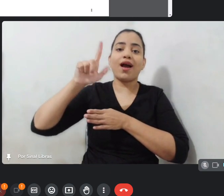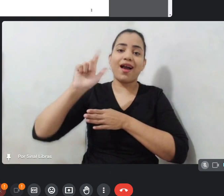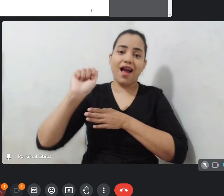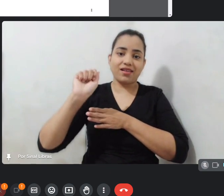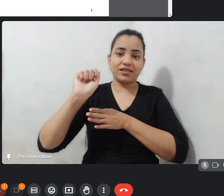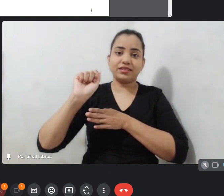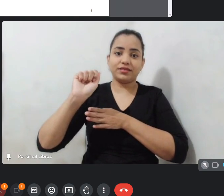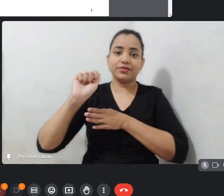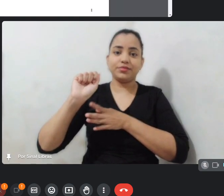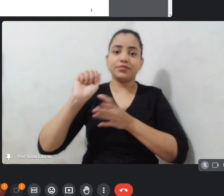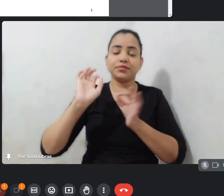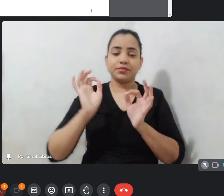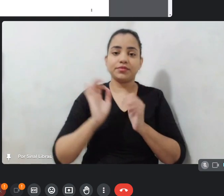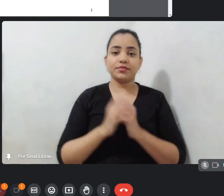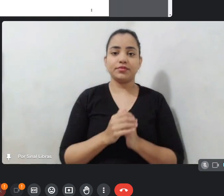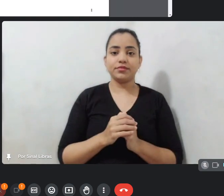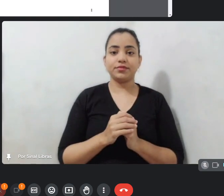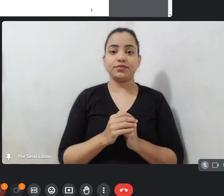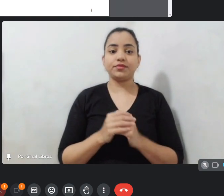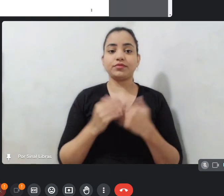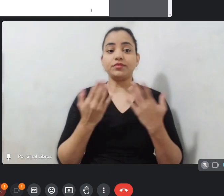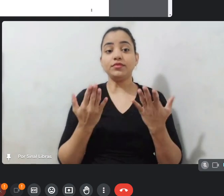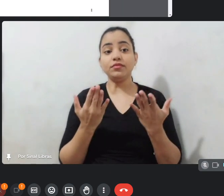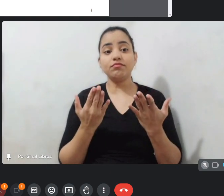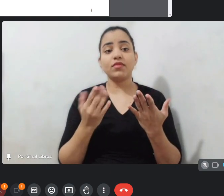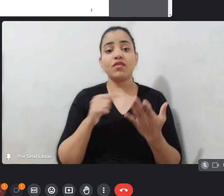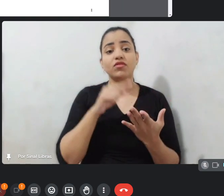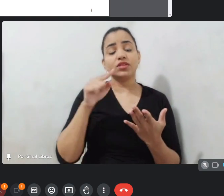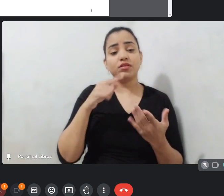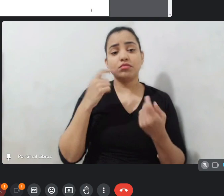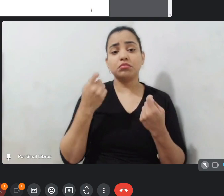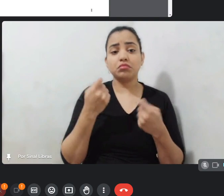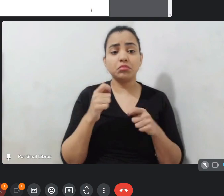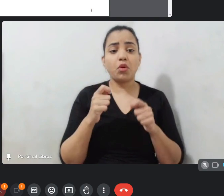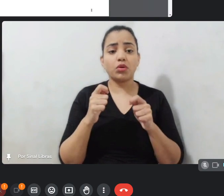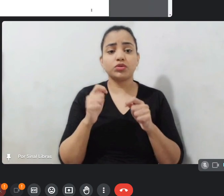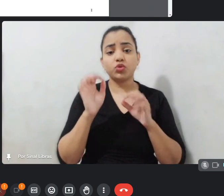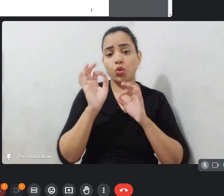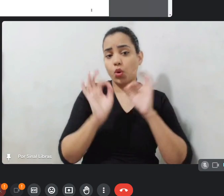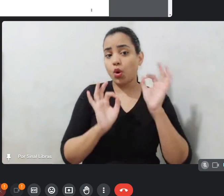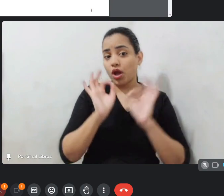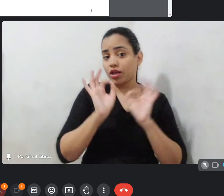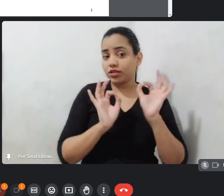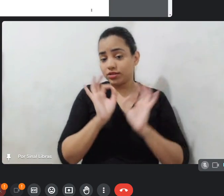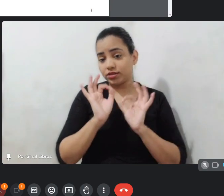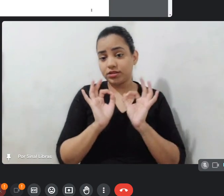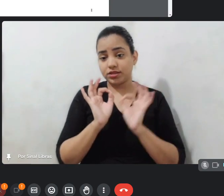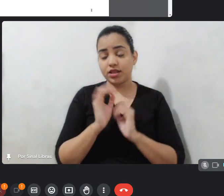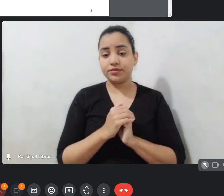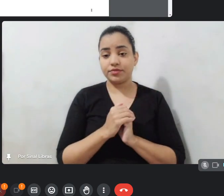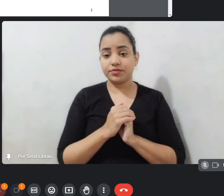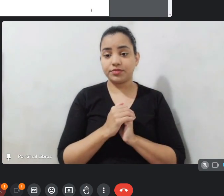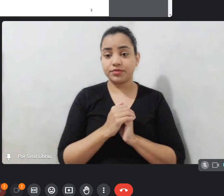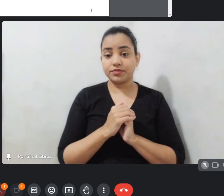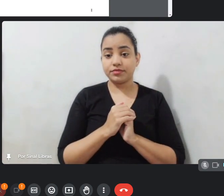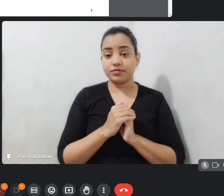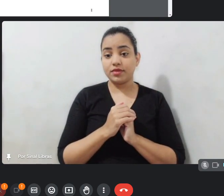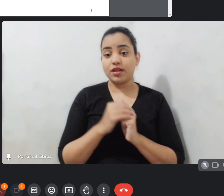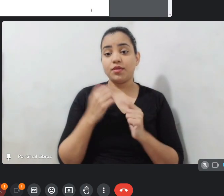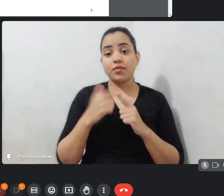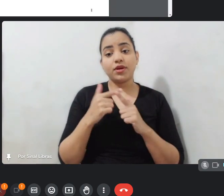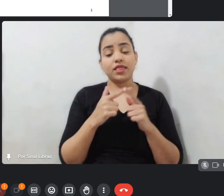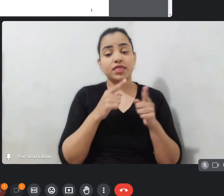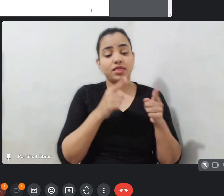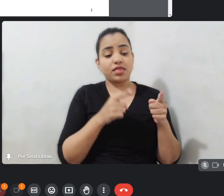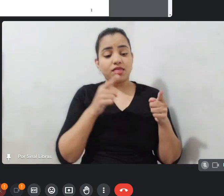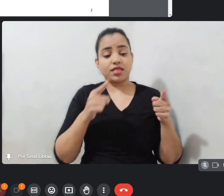hora e dez, né? Então, você tem essa separação por tamanho, né? Mas, até que nós